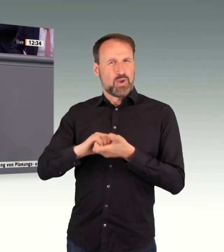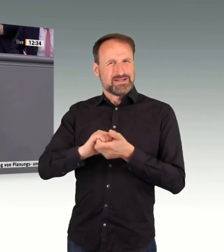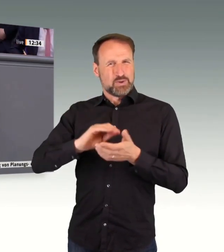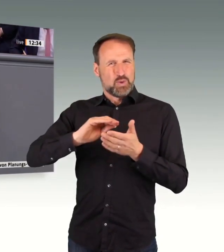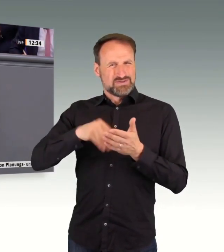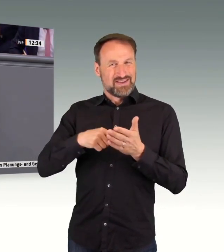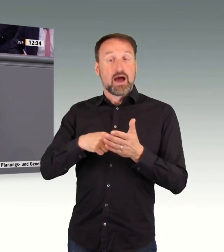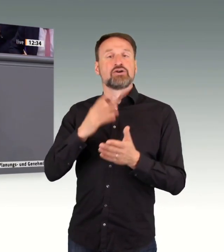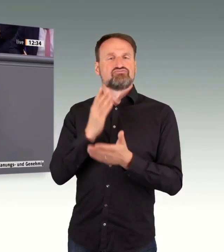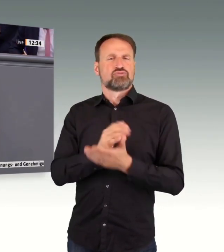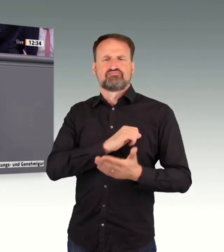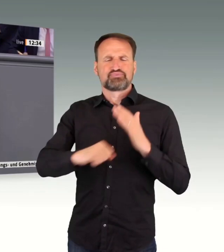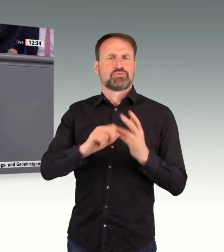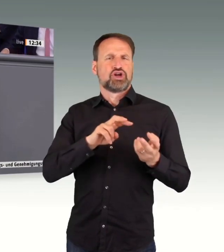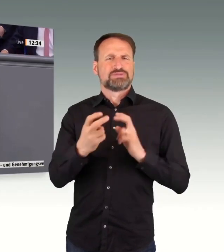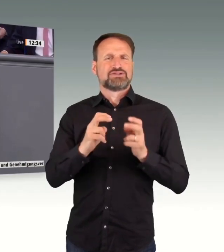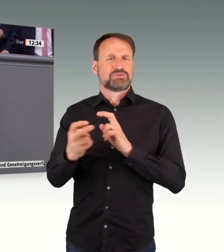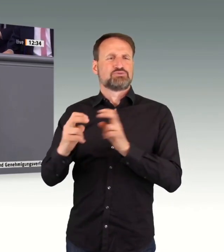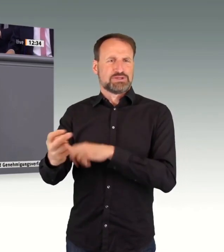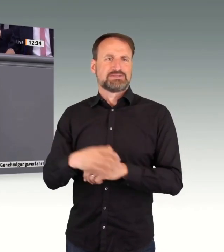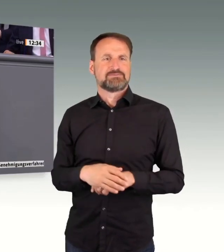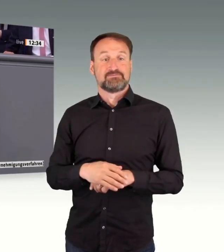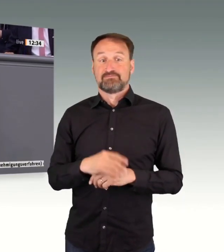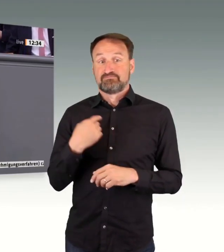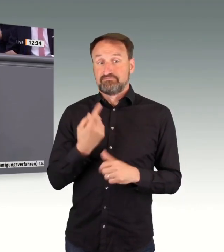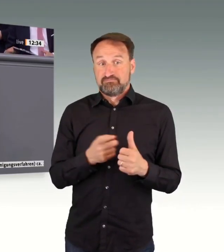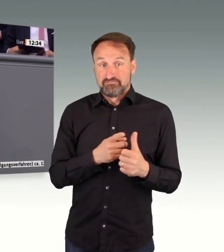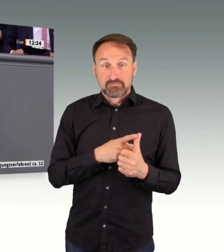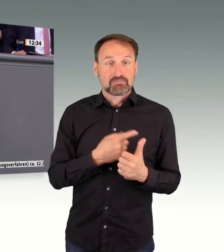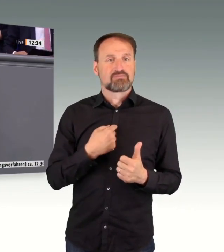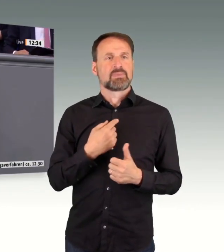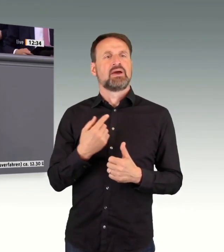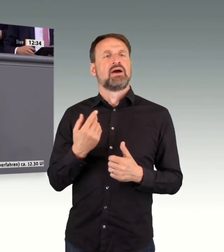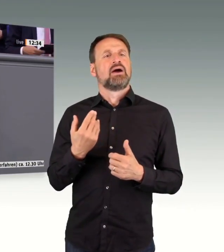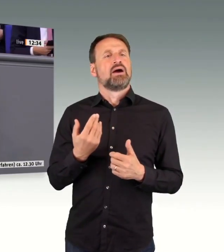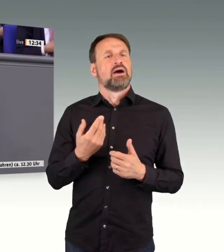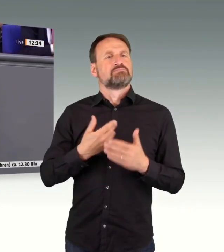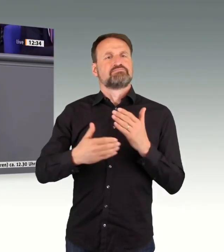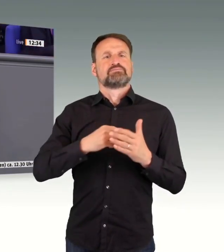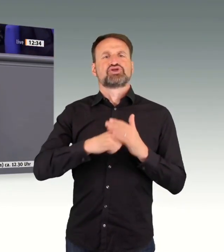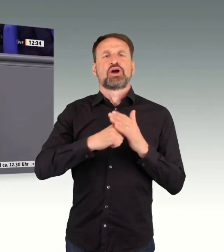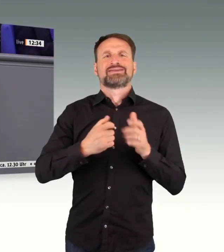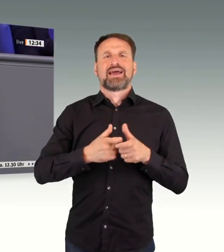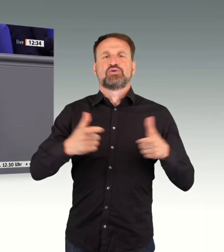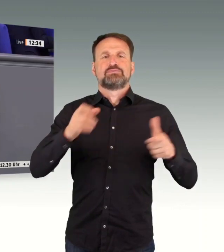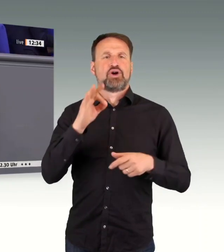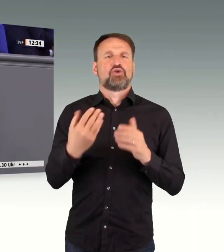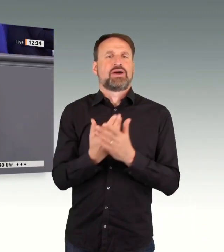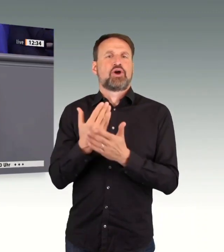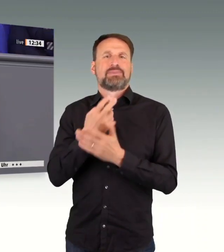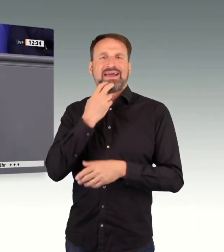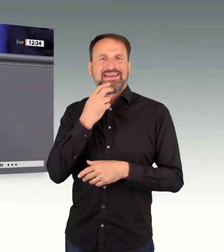Ausbau erneuerbaren Energien an. Das Bundesbedarfplangesetz oder das Energiewirtschaftsgesetz wird angegangen,